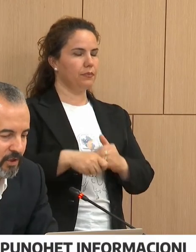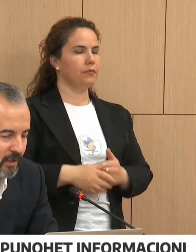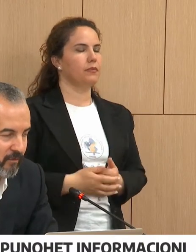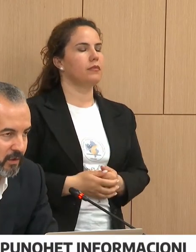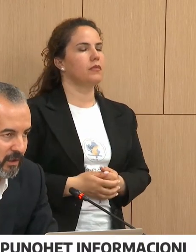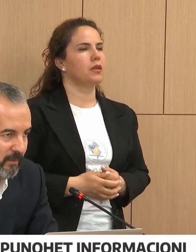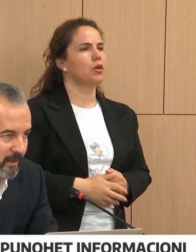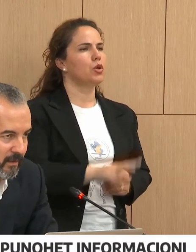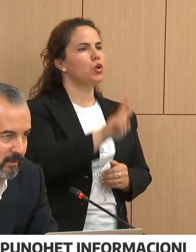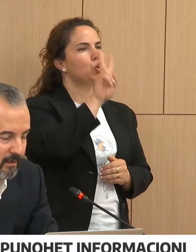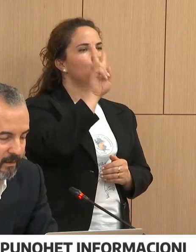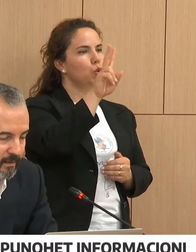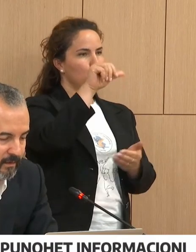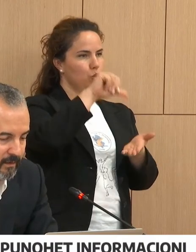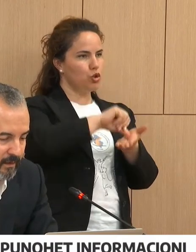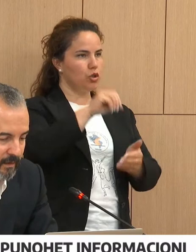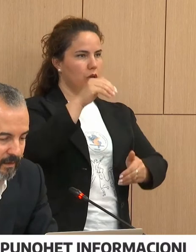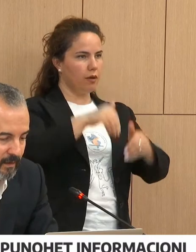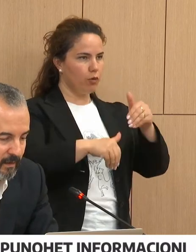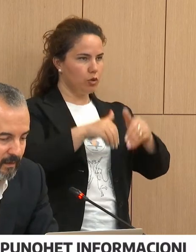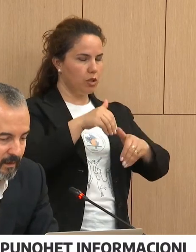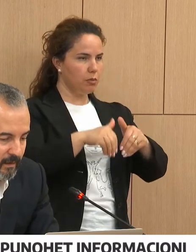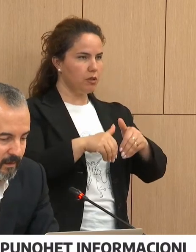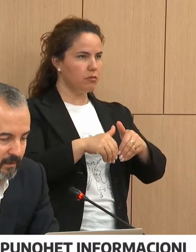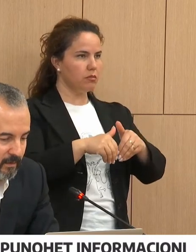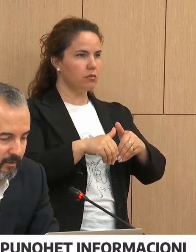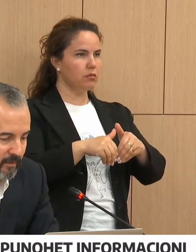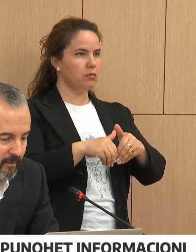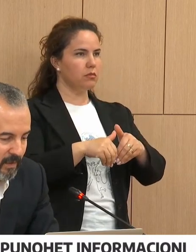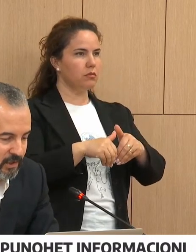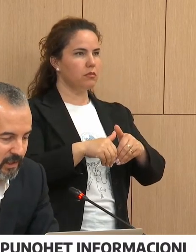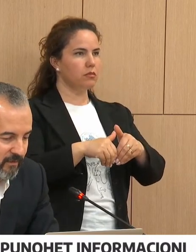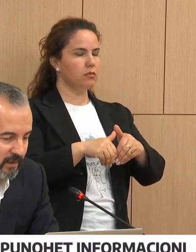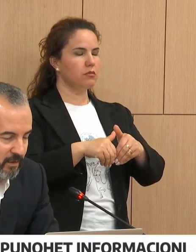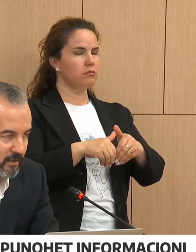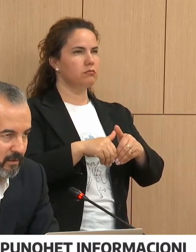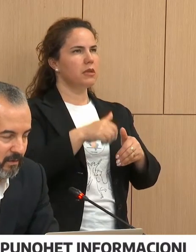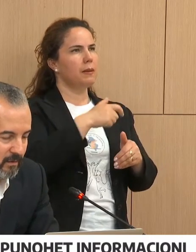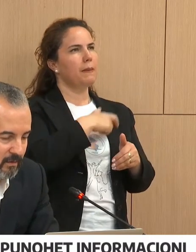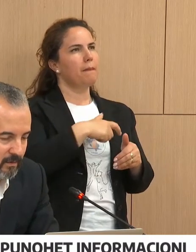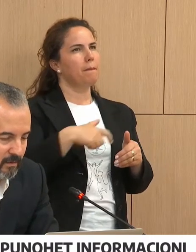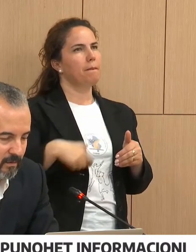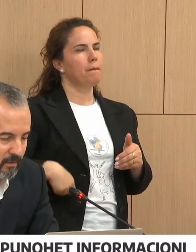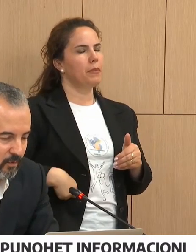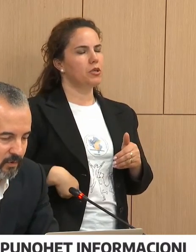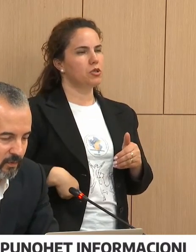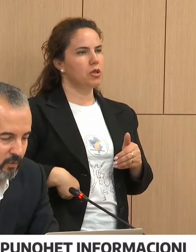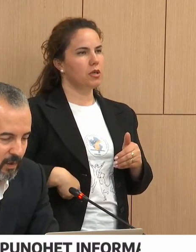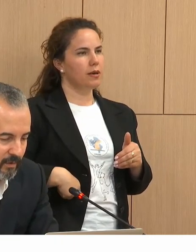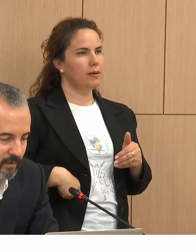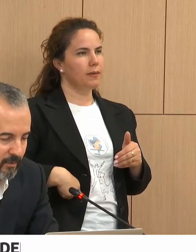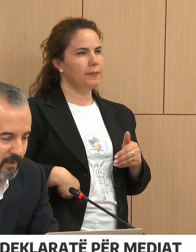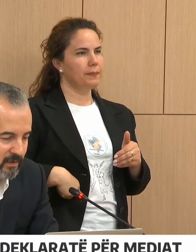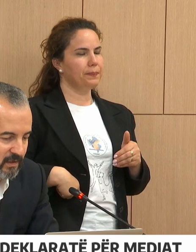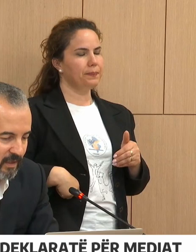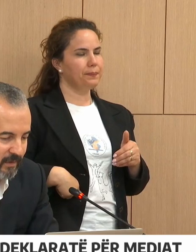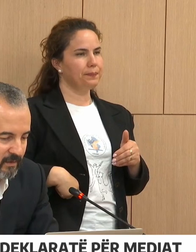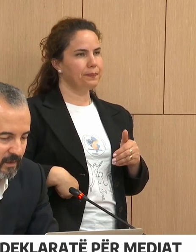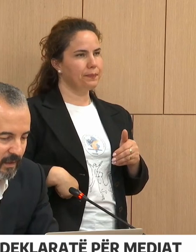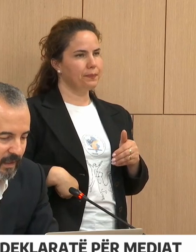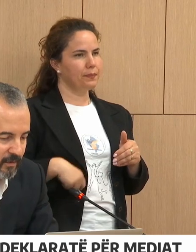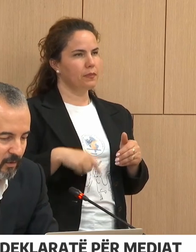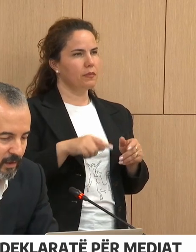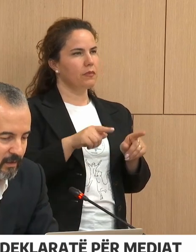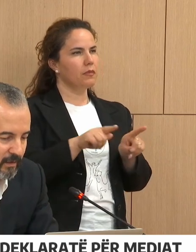Në dy qenëra votimi të bashkive që ku është votuar në vërnjetë